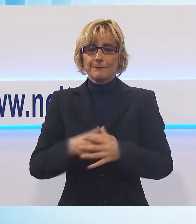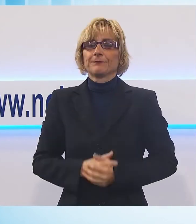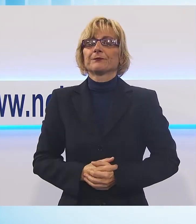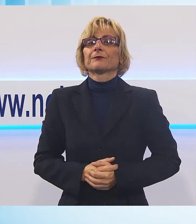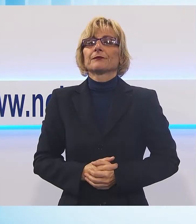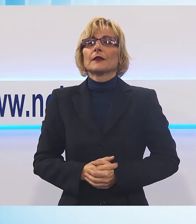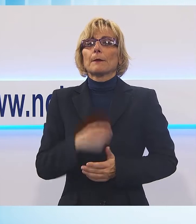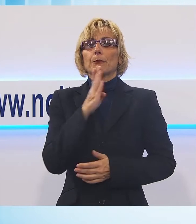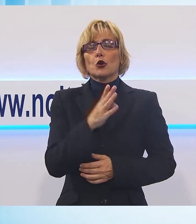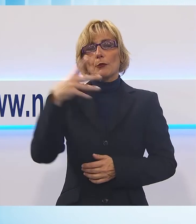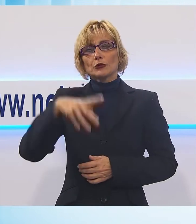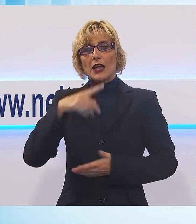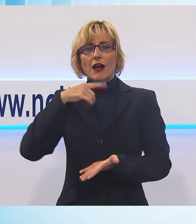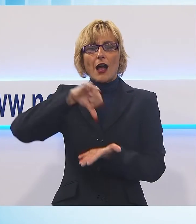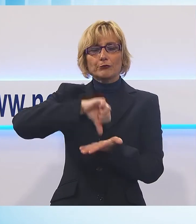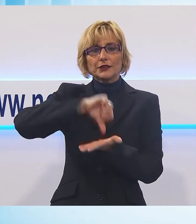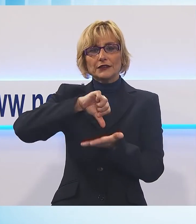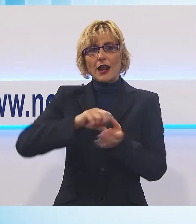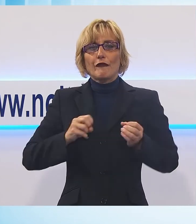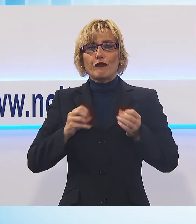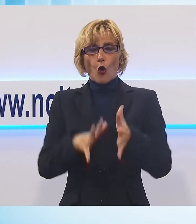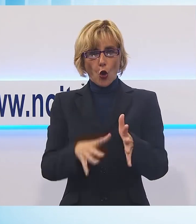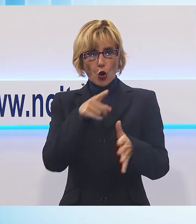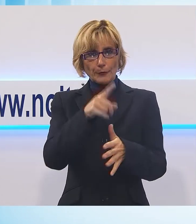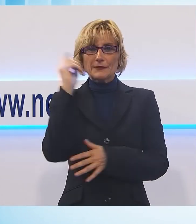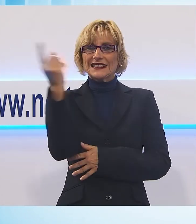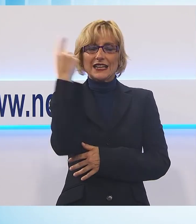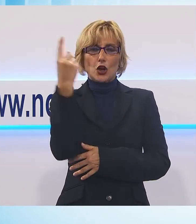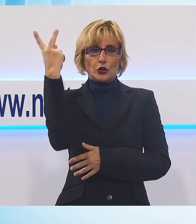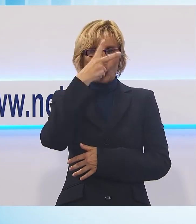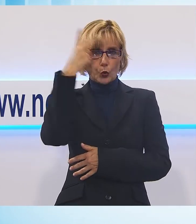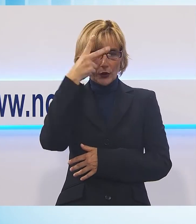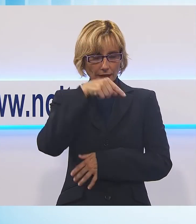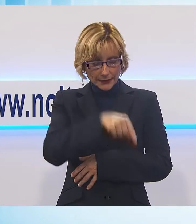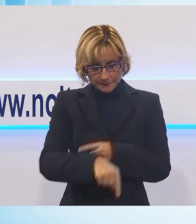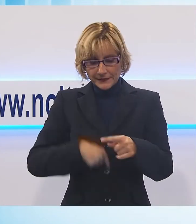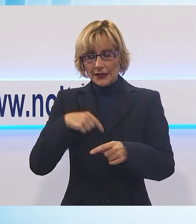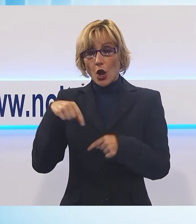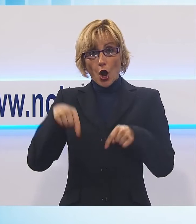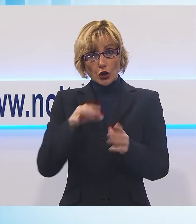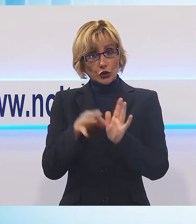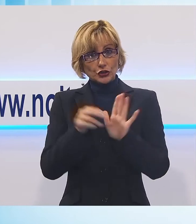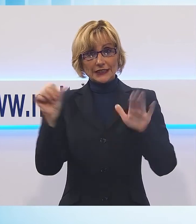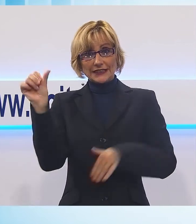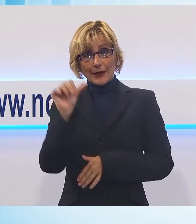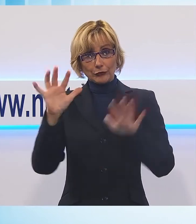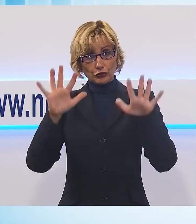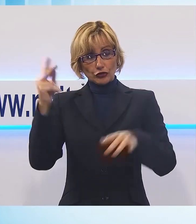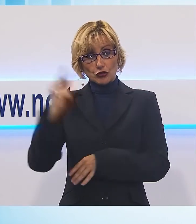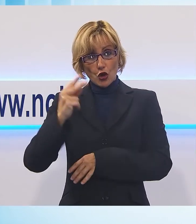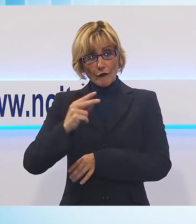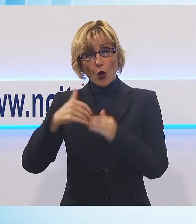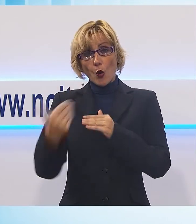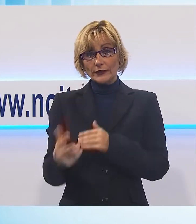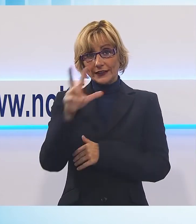è ancora capitale del volontariato più esattamente dei volontari delle misericordie locchesi Sabato 10 novembre oltre 300 di questi volontari